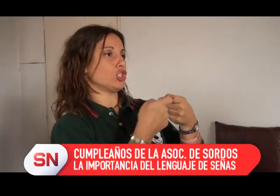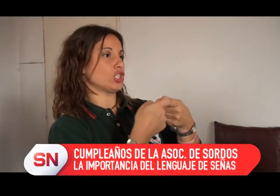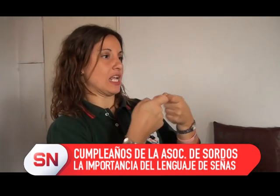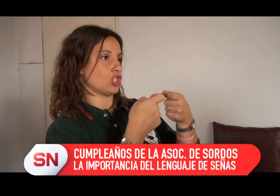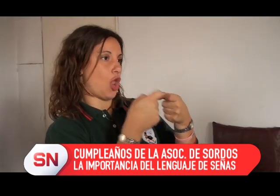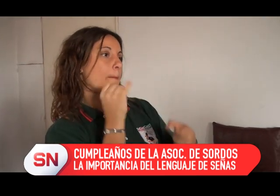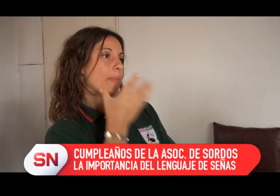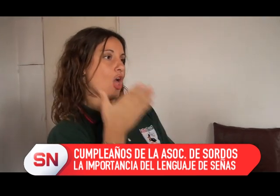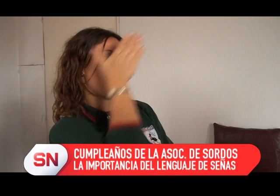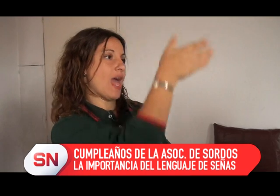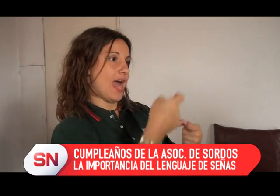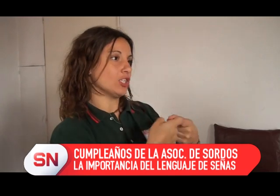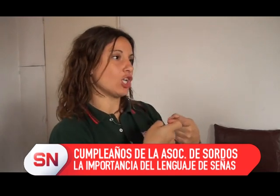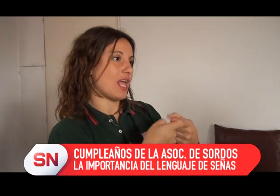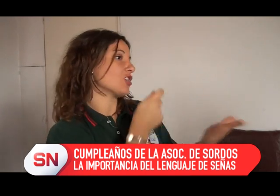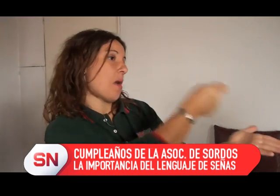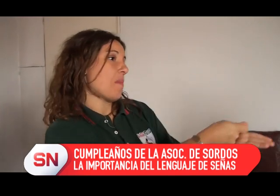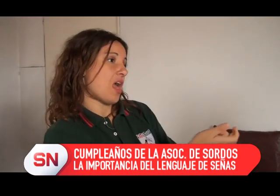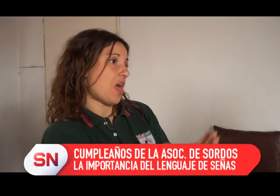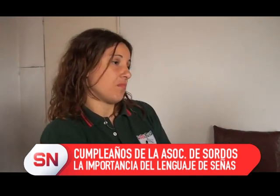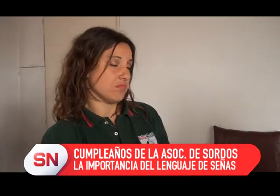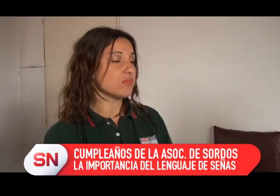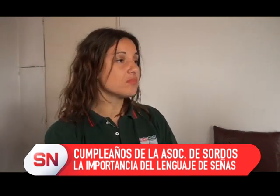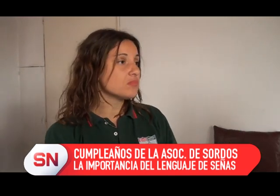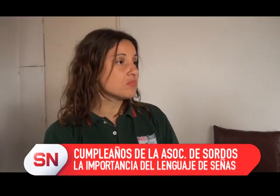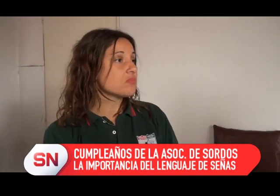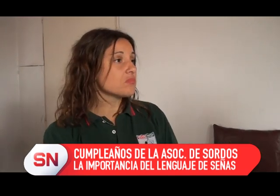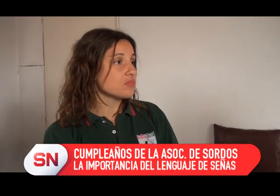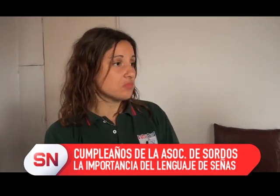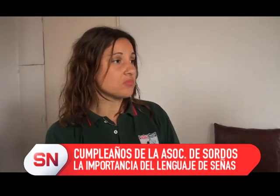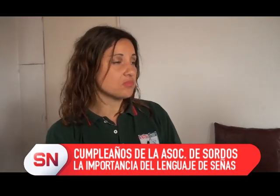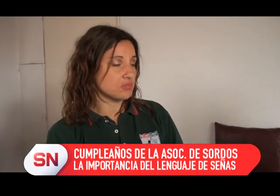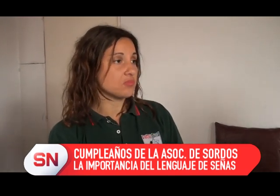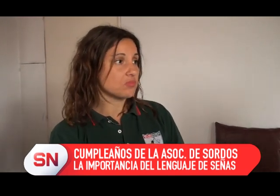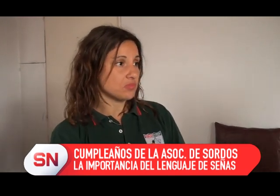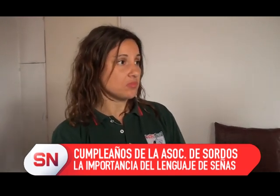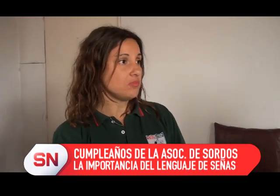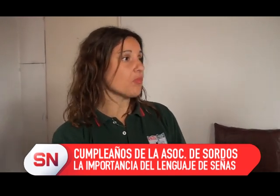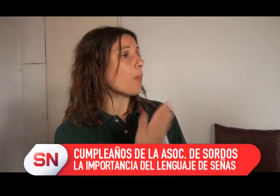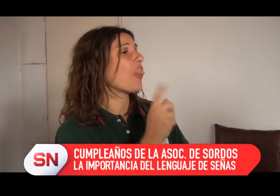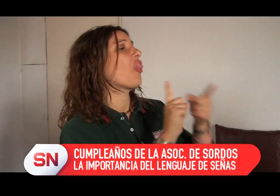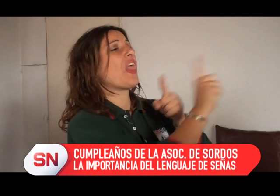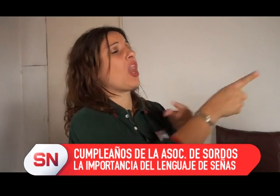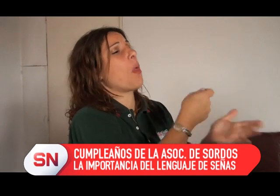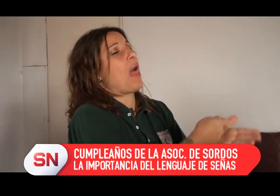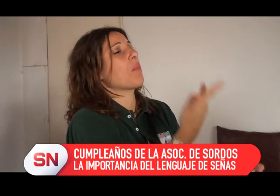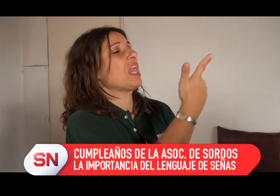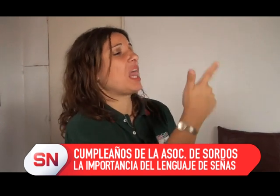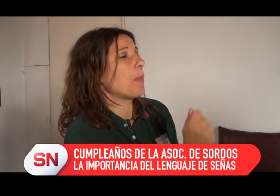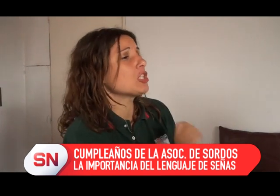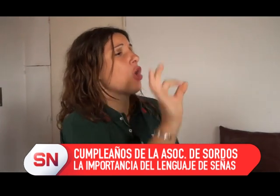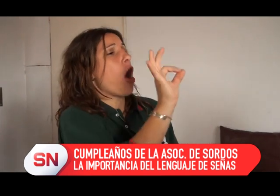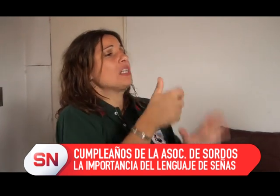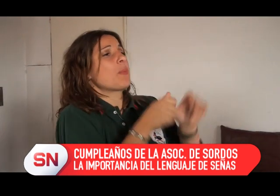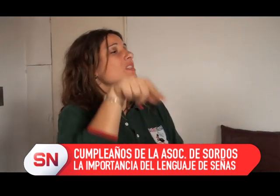En la asociación, no, cobradores no tienen, ¿sí? En la asociación se paga durante el mes, tampoco ponen fecha ni nada, mientras sea durante el